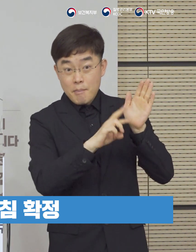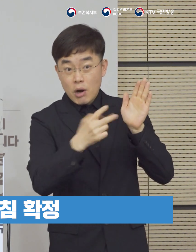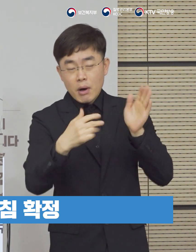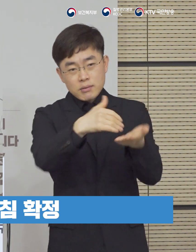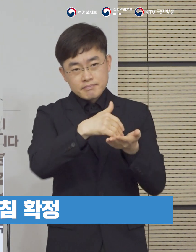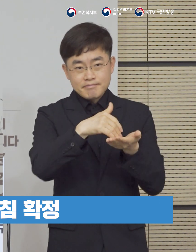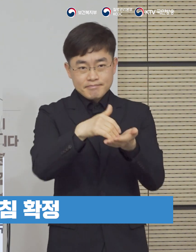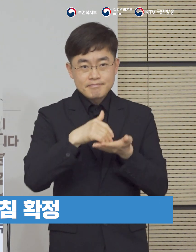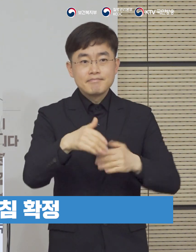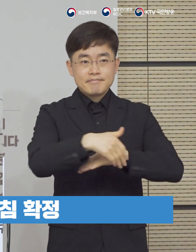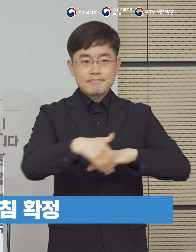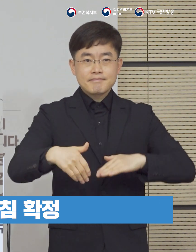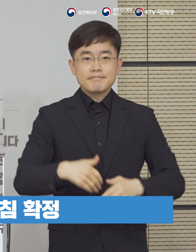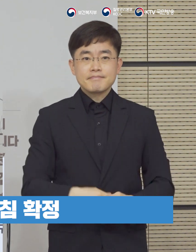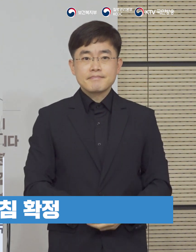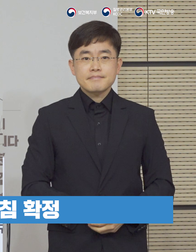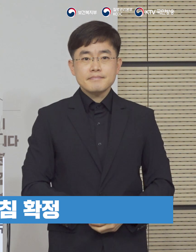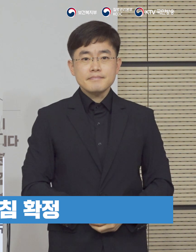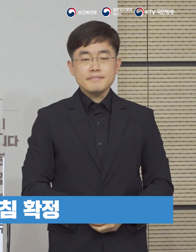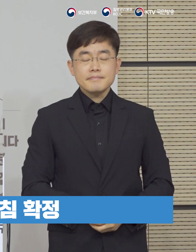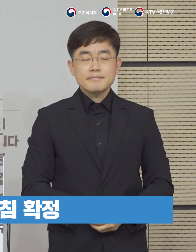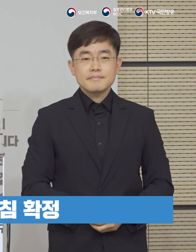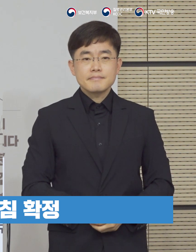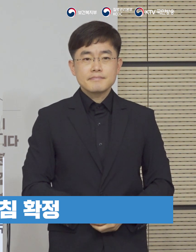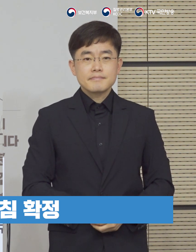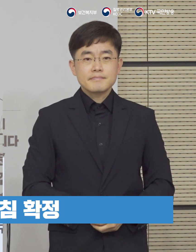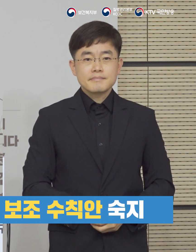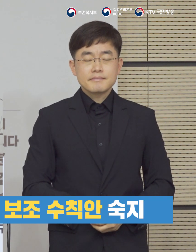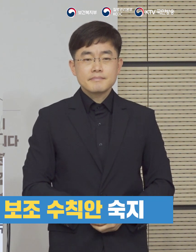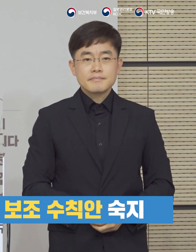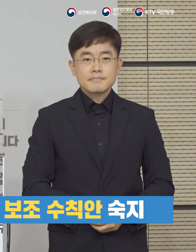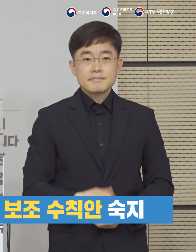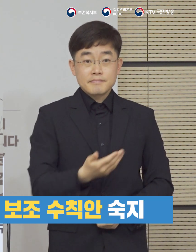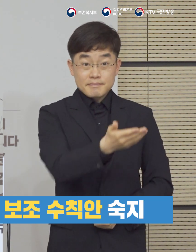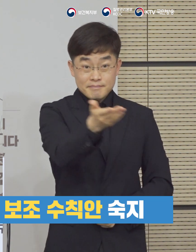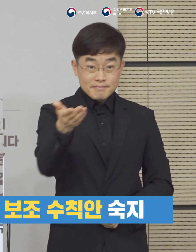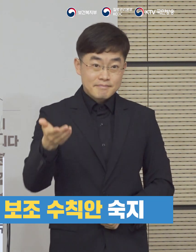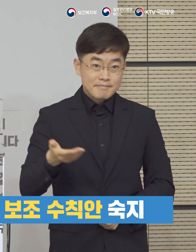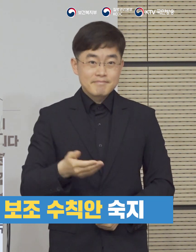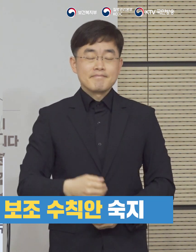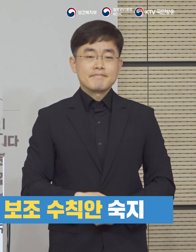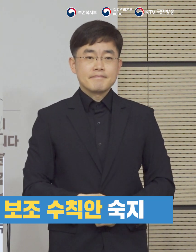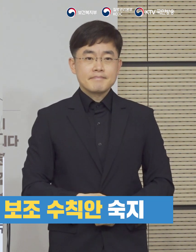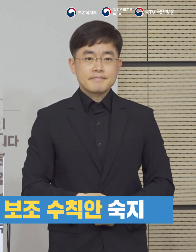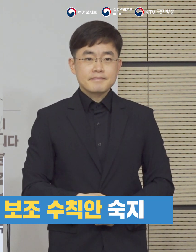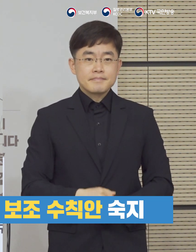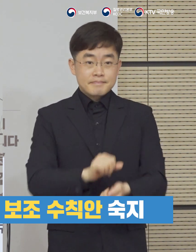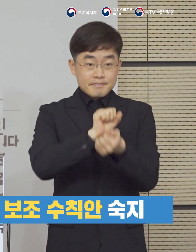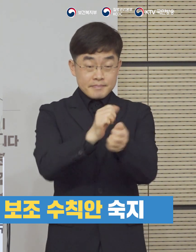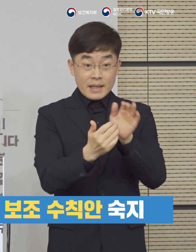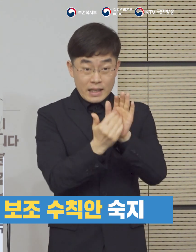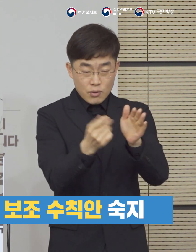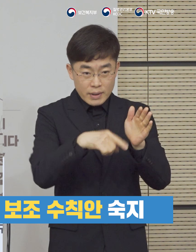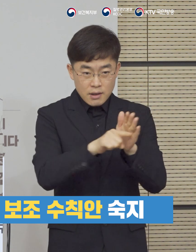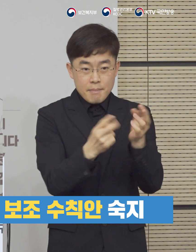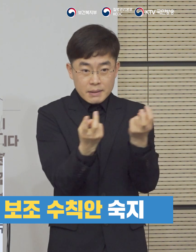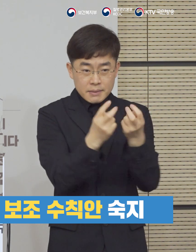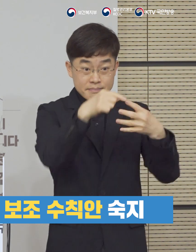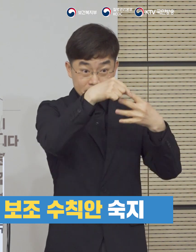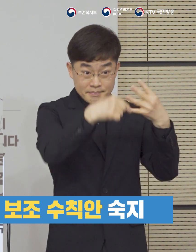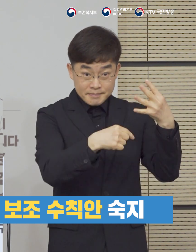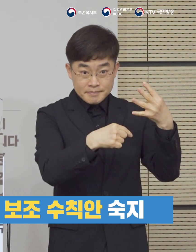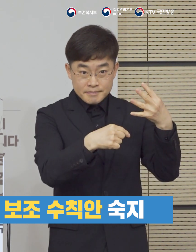나갈 수 있는 가능성을 열어두겠습니다. 따라서 국민 여러분들께서는 이 집단 방역